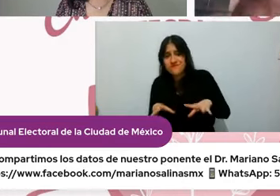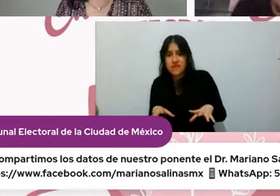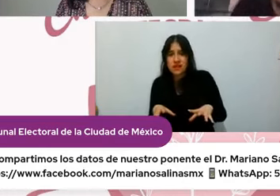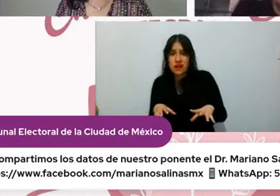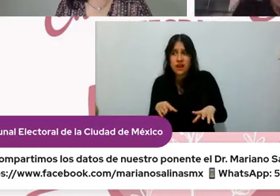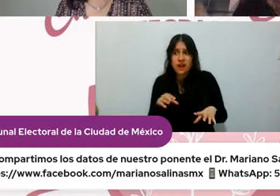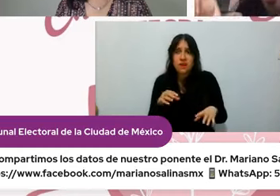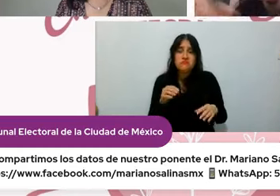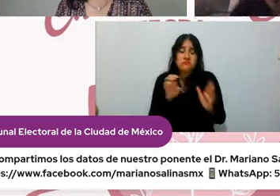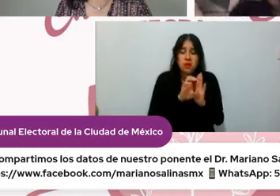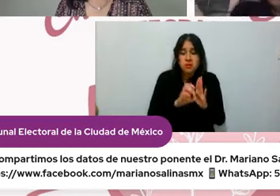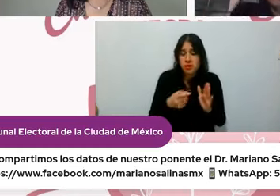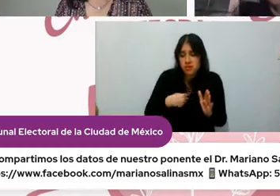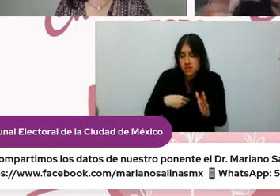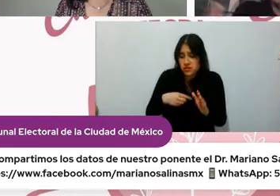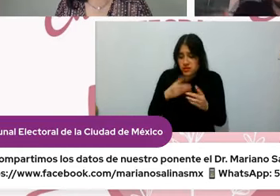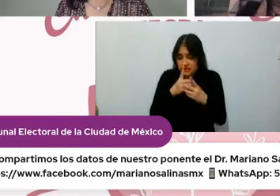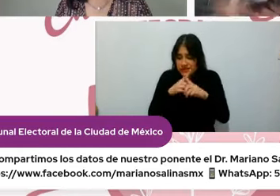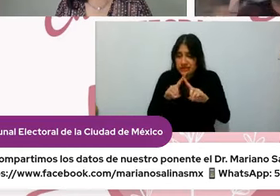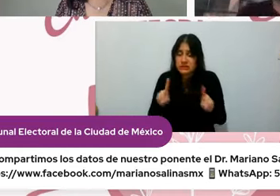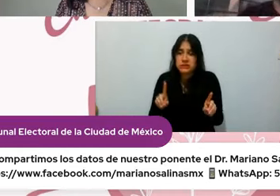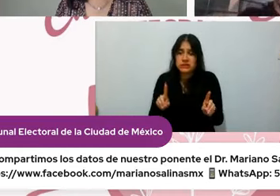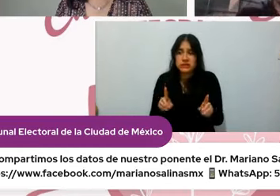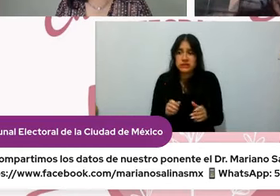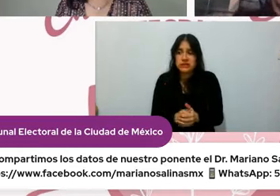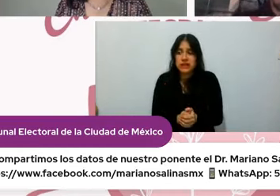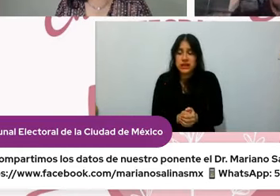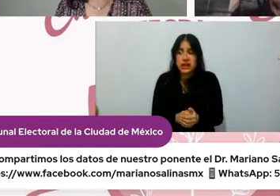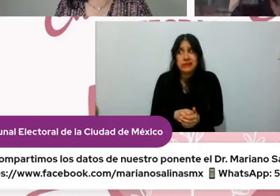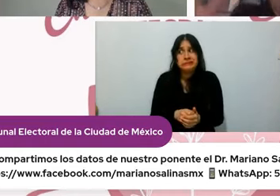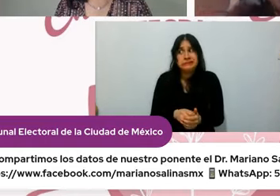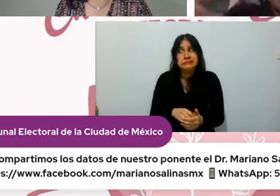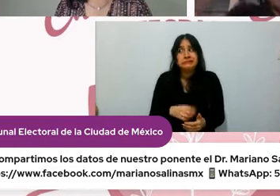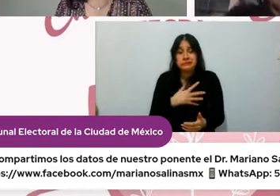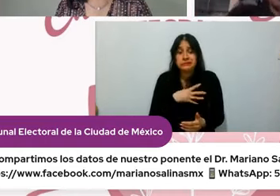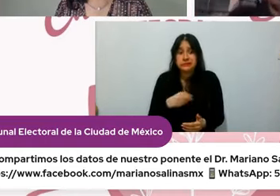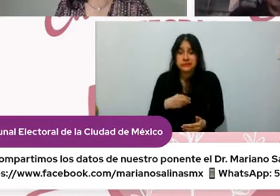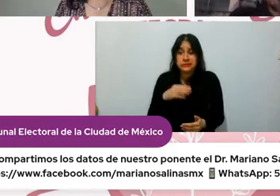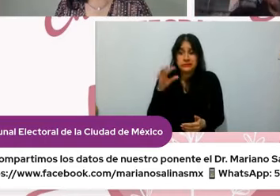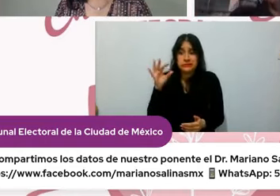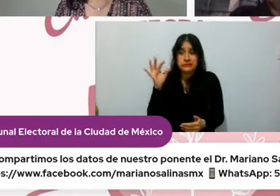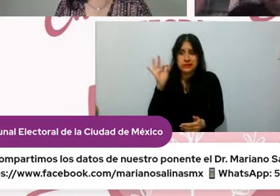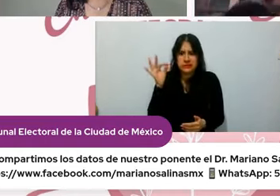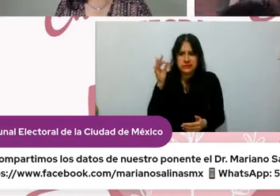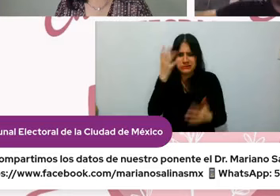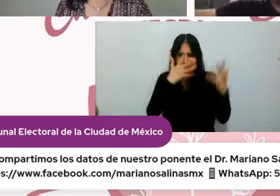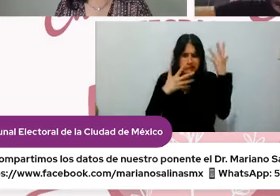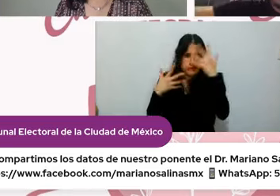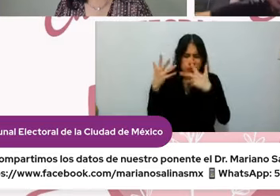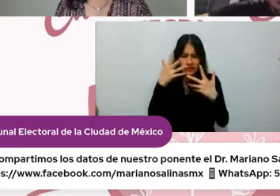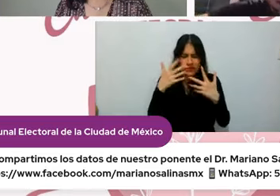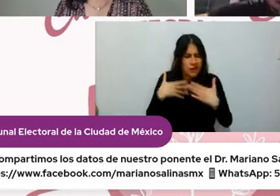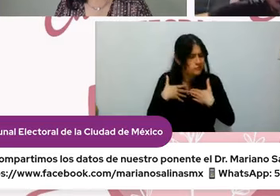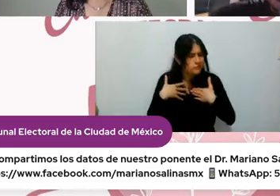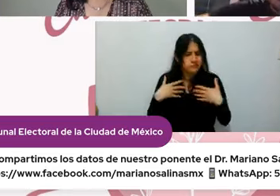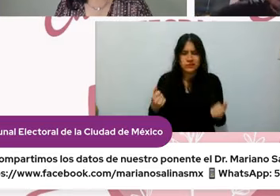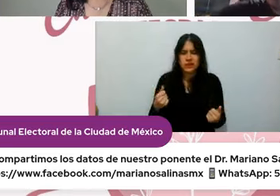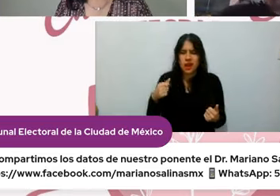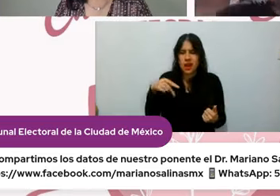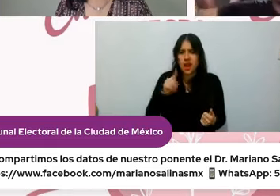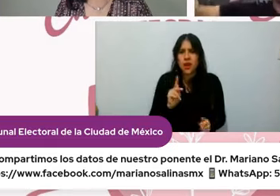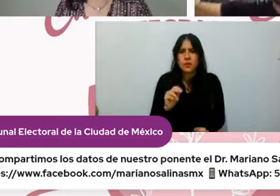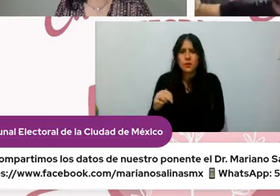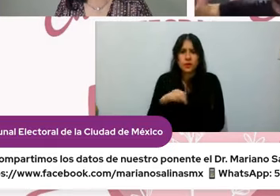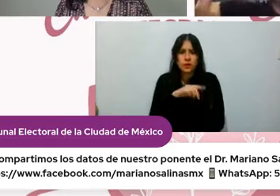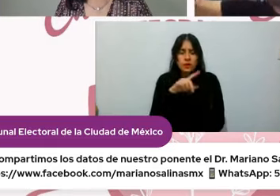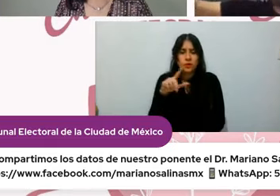seguramente habrá un periodo donde los hijos se saquen de onda ¿no? o sea sí va a haber un problema pero a la postre me va a